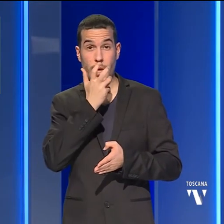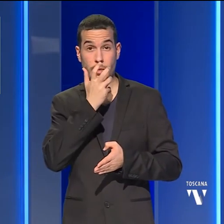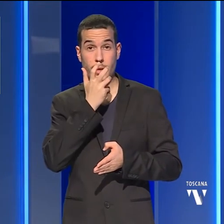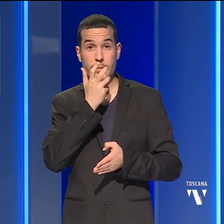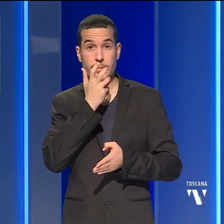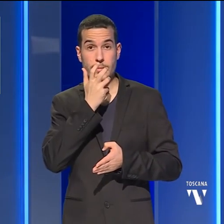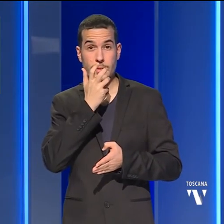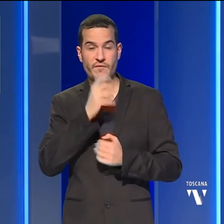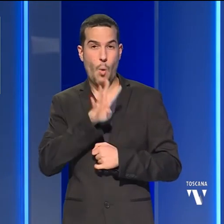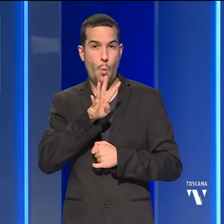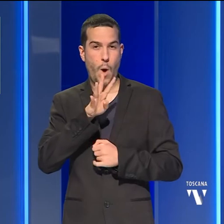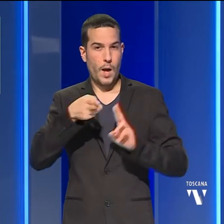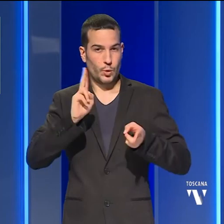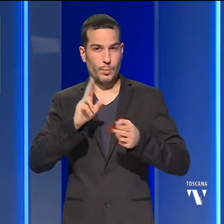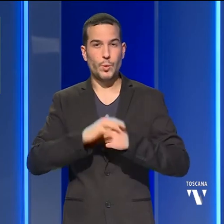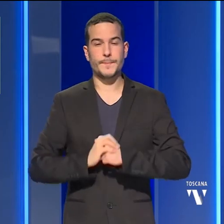4 in più.